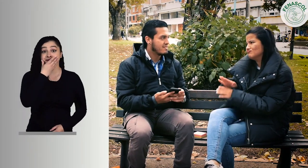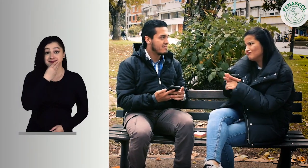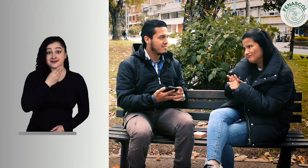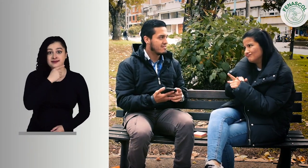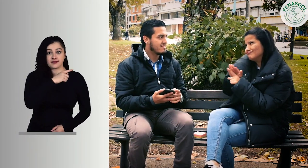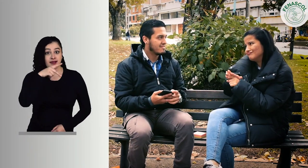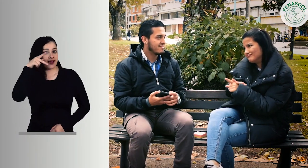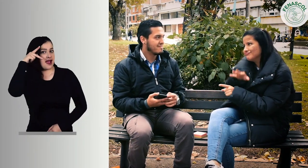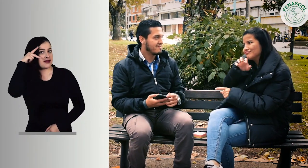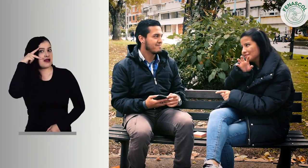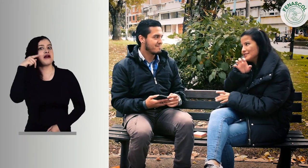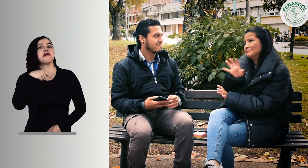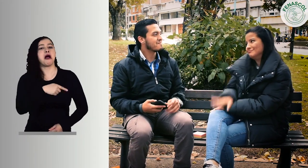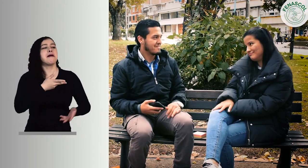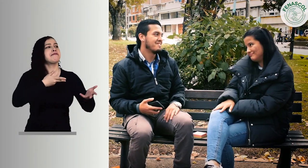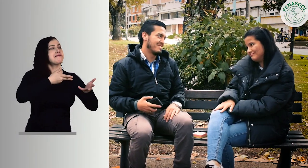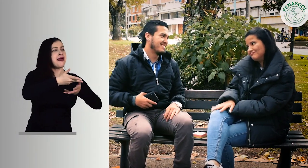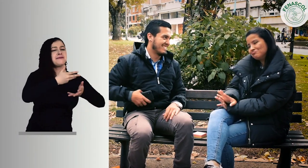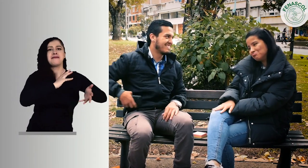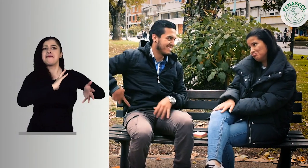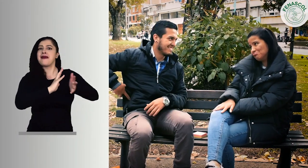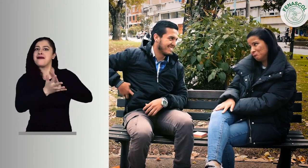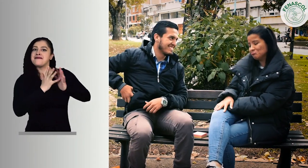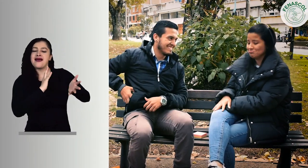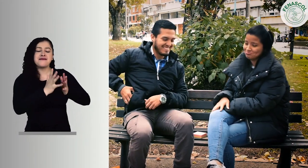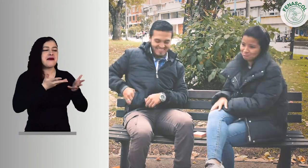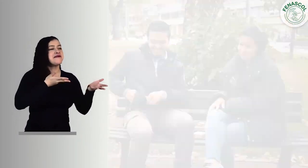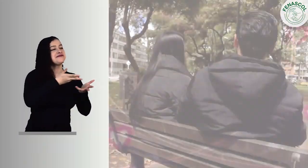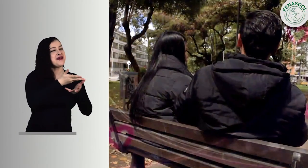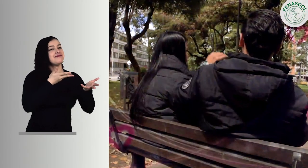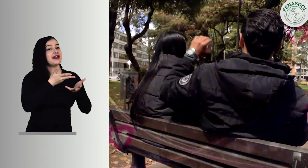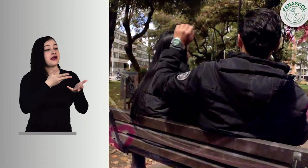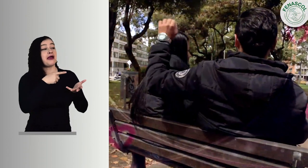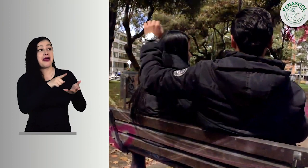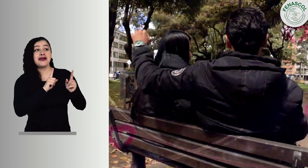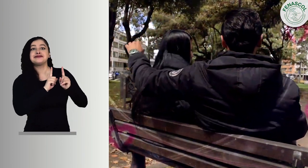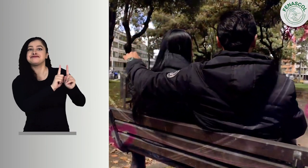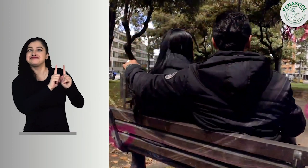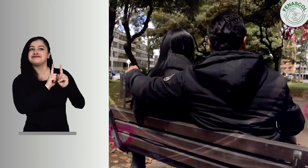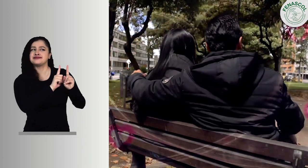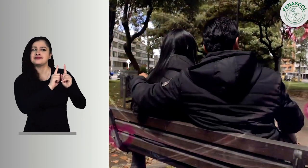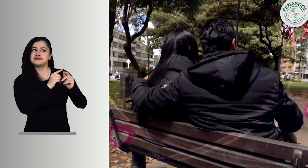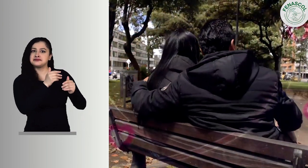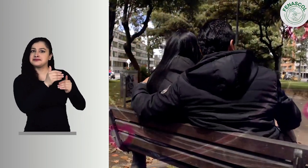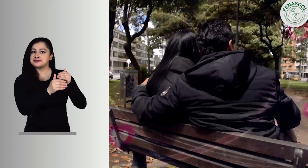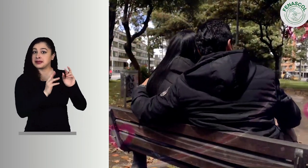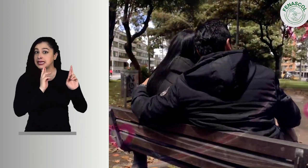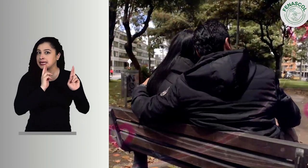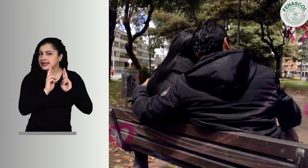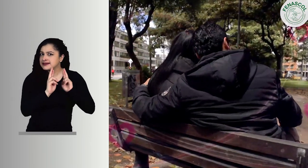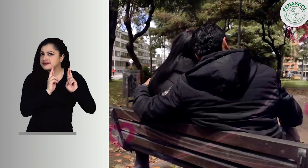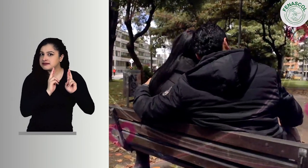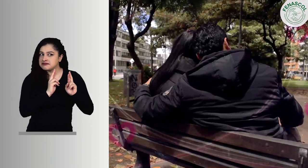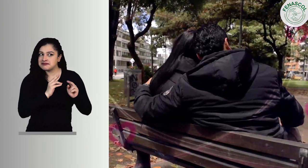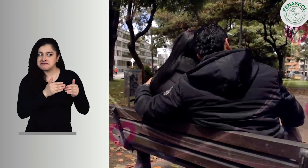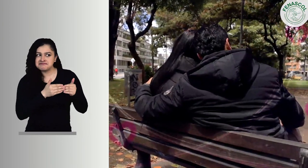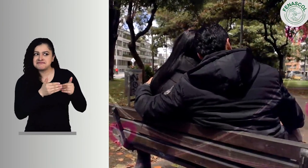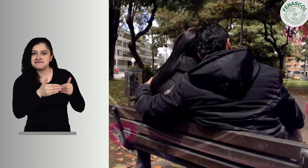Camilo y Erika se hablan en lengua de señas y comparten más tiempo cada día. ¿Será que esta amistad se